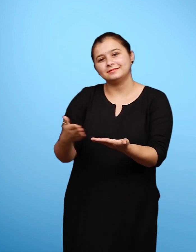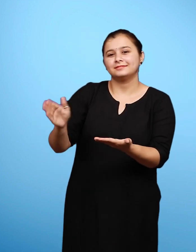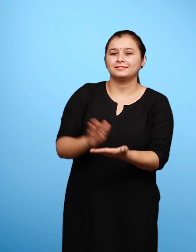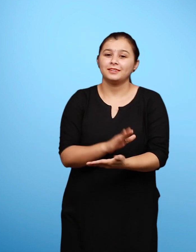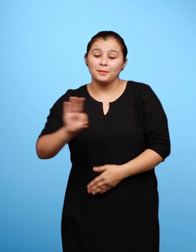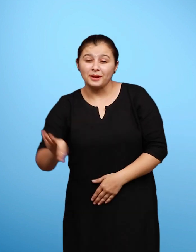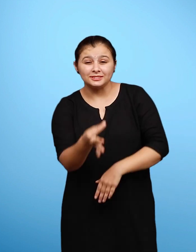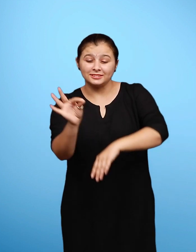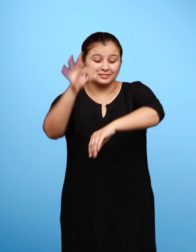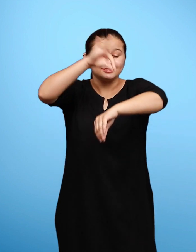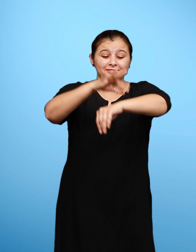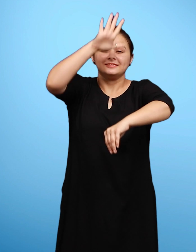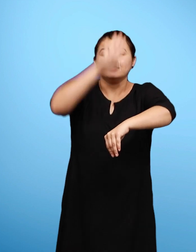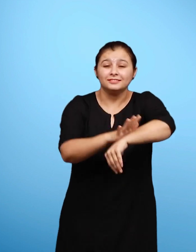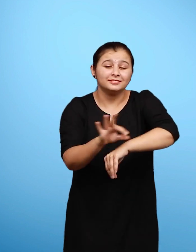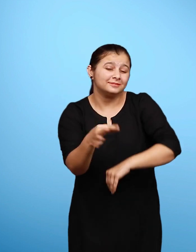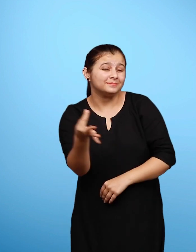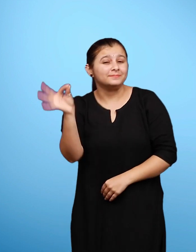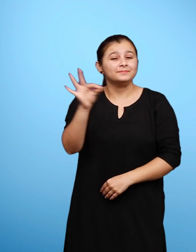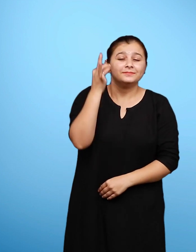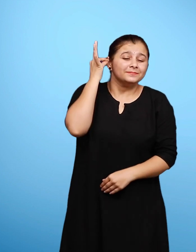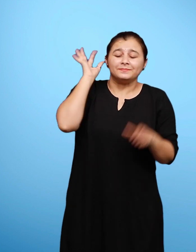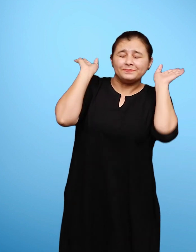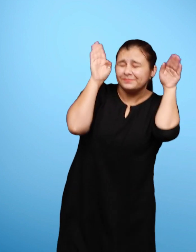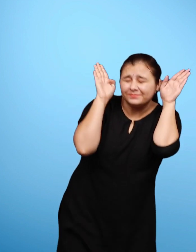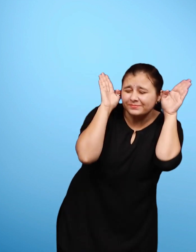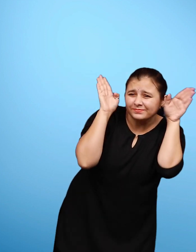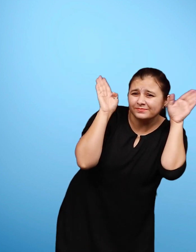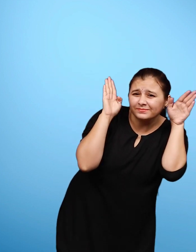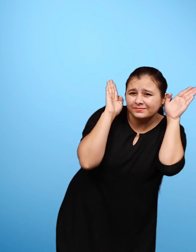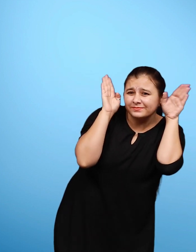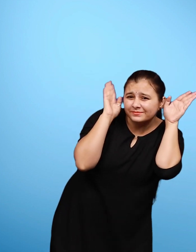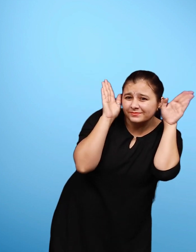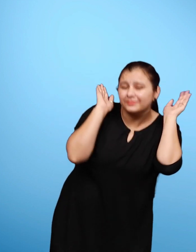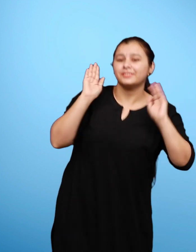मच्छर एक घुस गया कान में, लगा कान खुजलाने